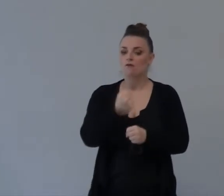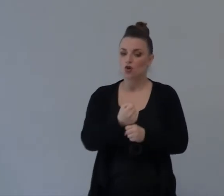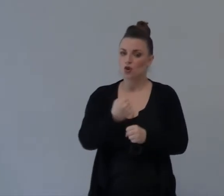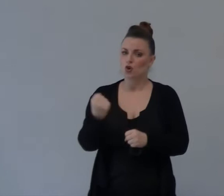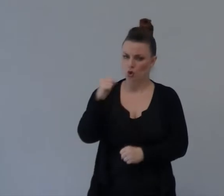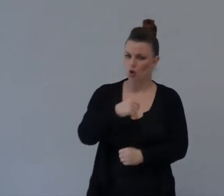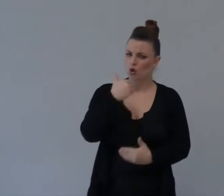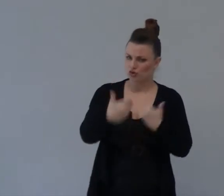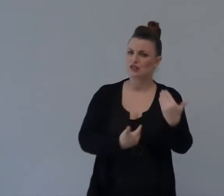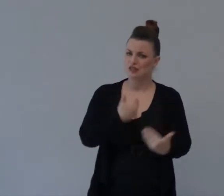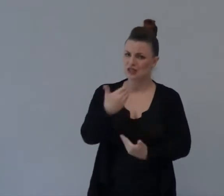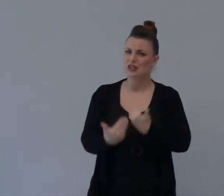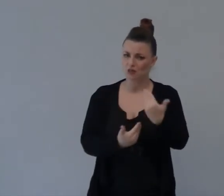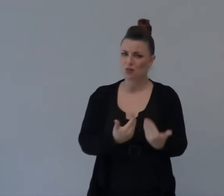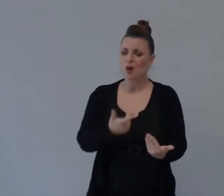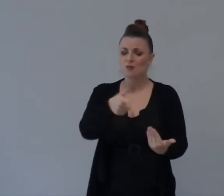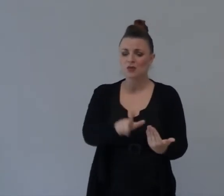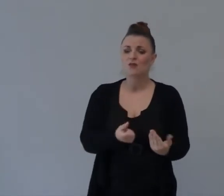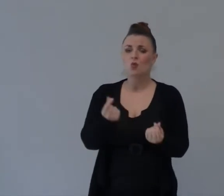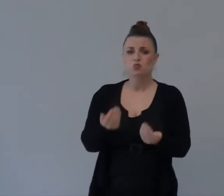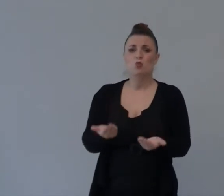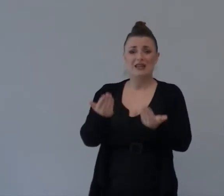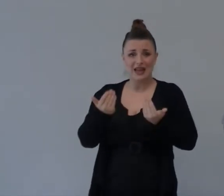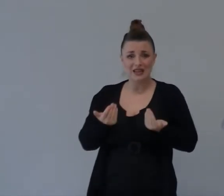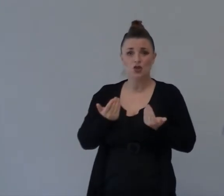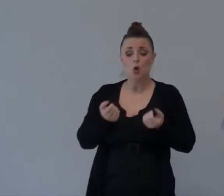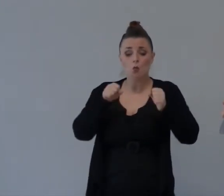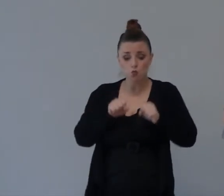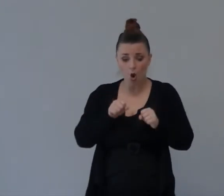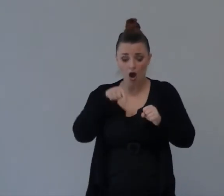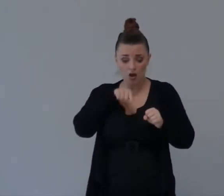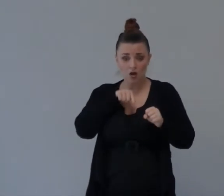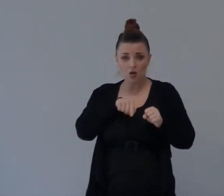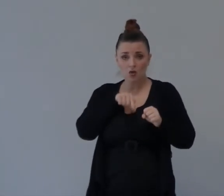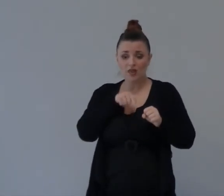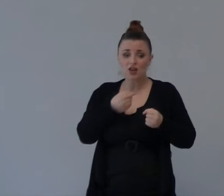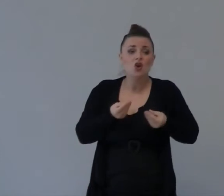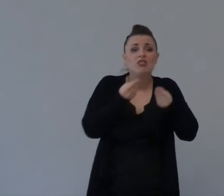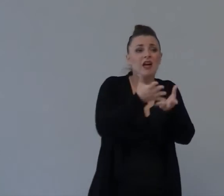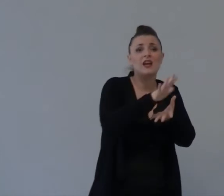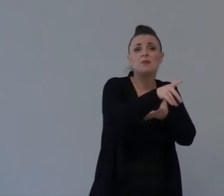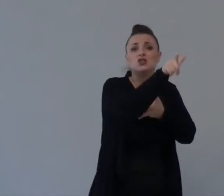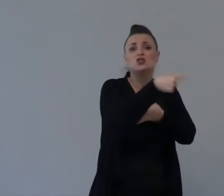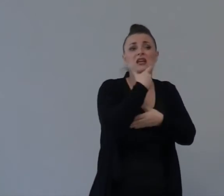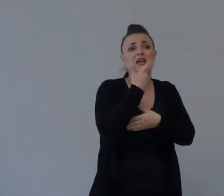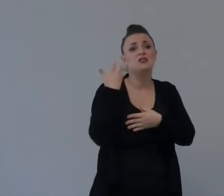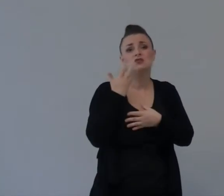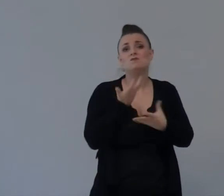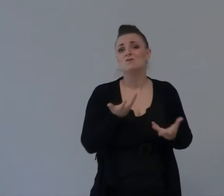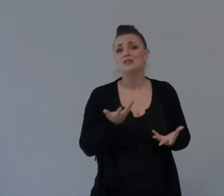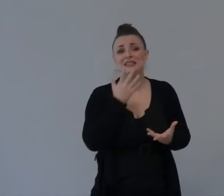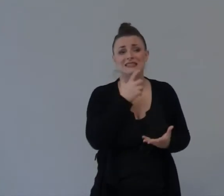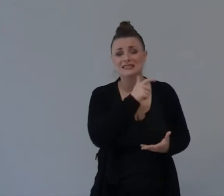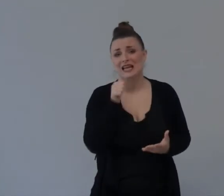Generosa Così Che Il Signore Possa Dare A Chi Ne Ha Meno Di Te Per Dare Agli Altri